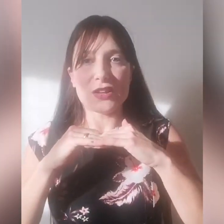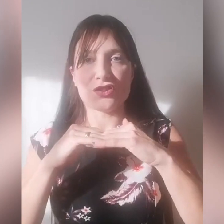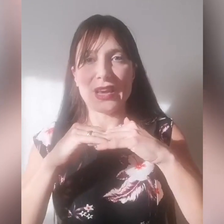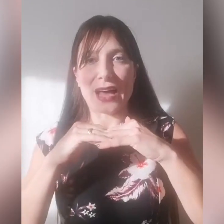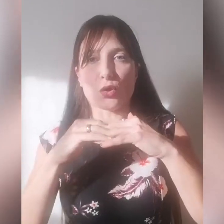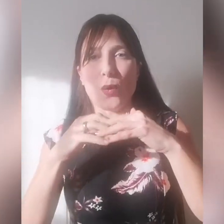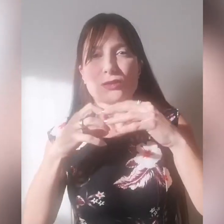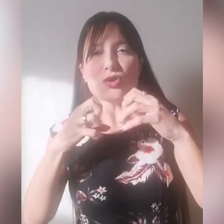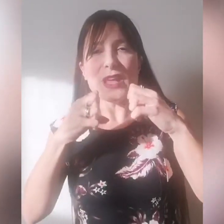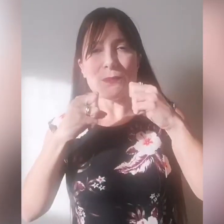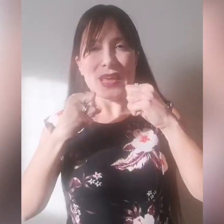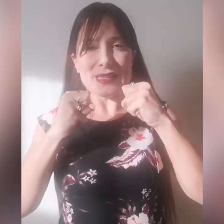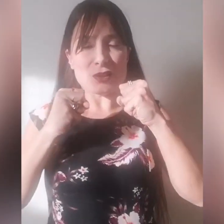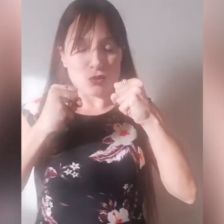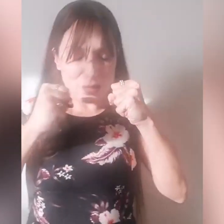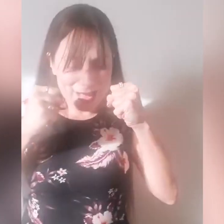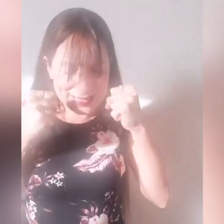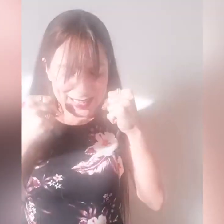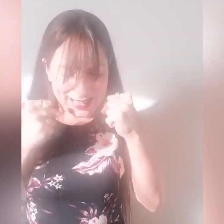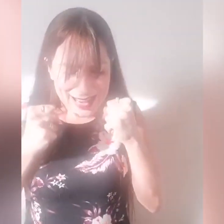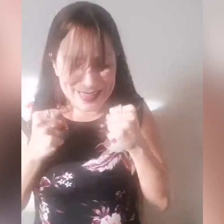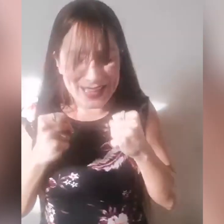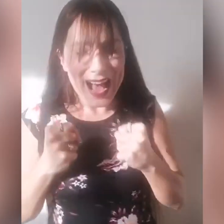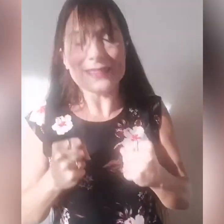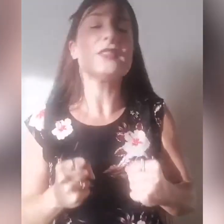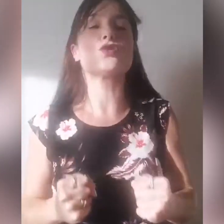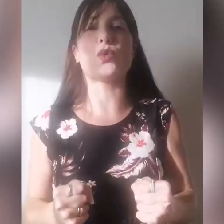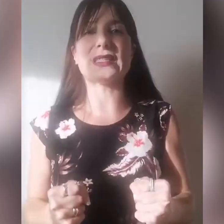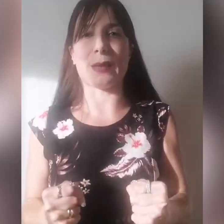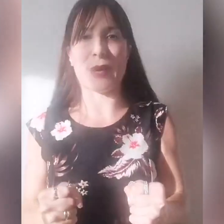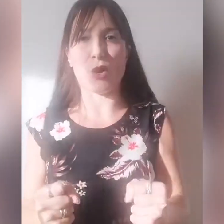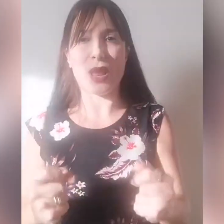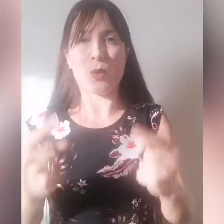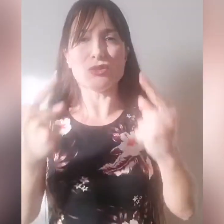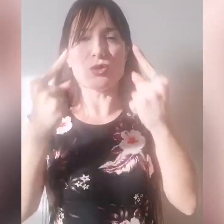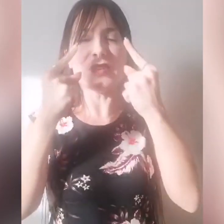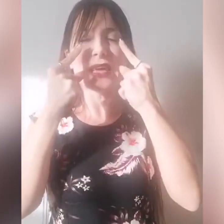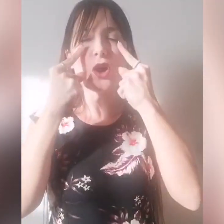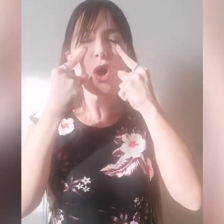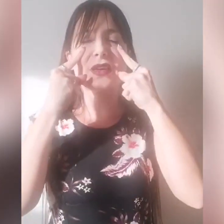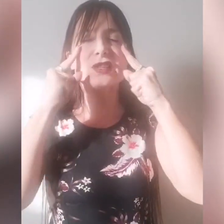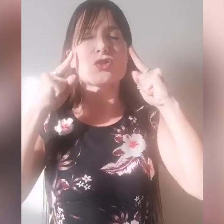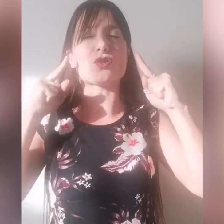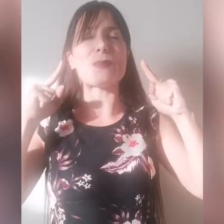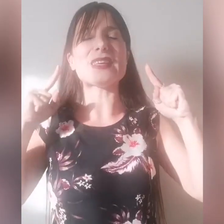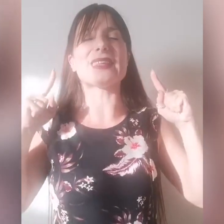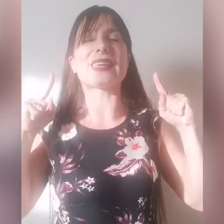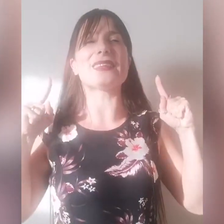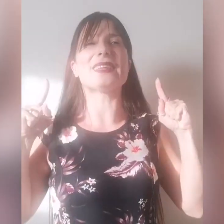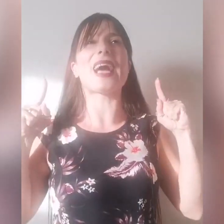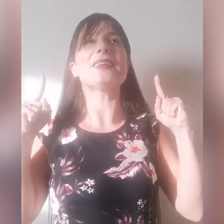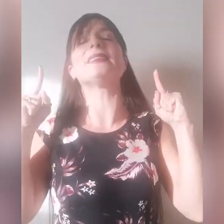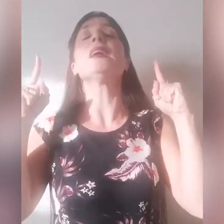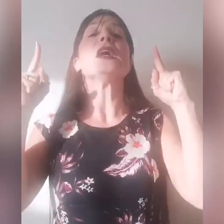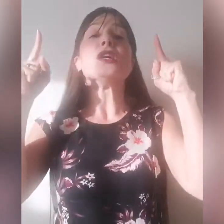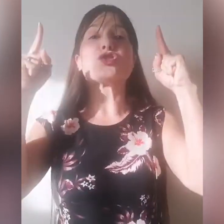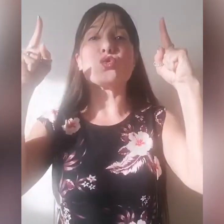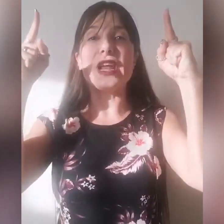vacillato, quanto i miei piedi sono rimasti radicati su questa parola, quanto i miei occhi sono rimasti radicati sulle